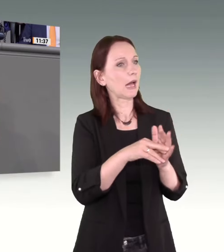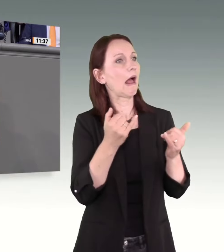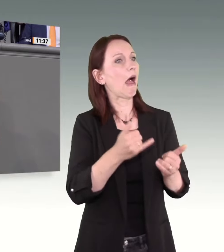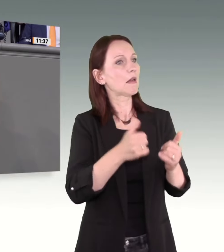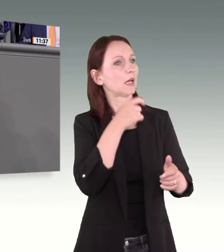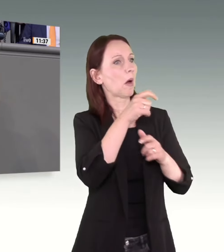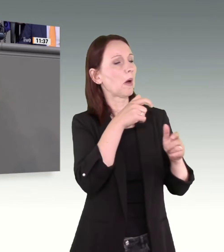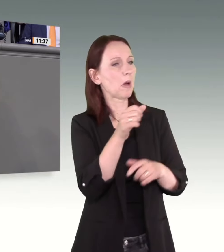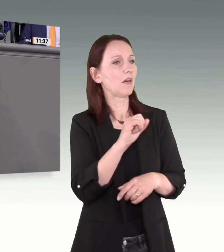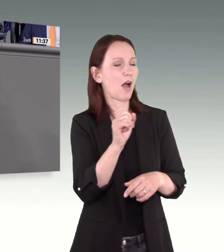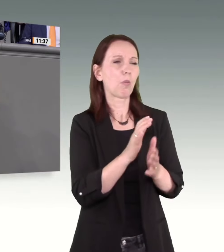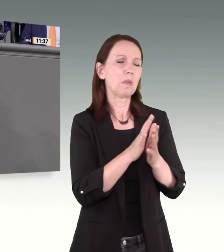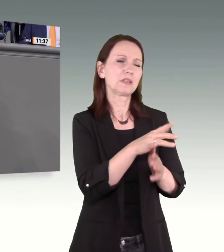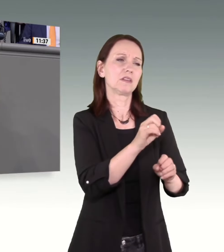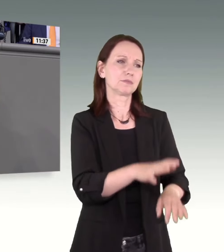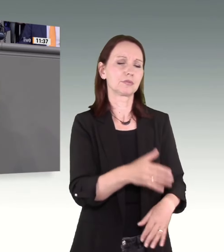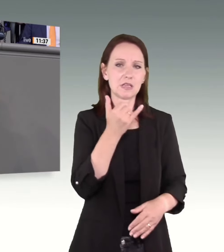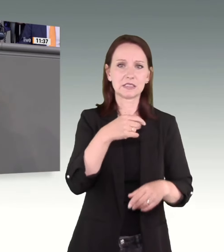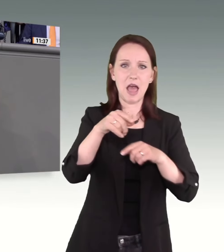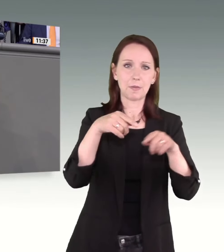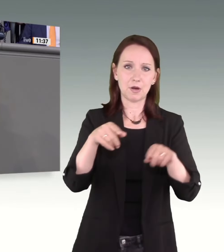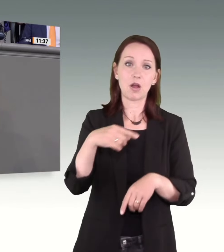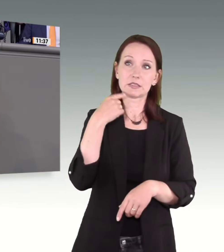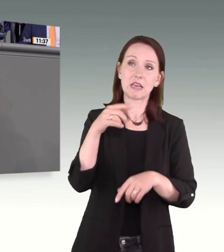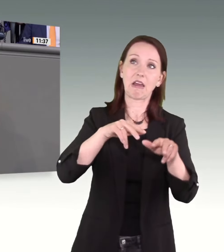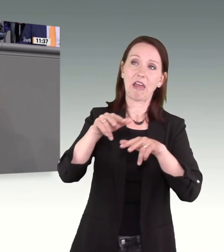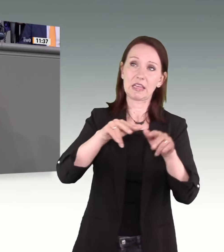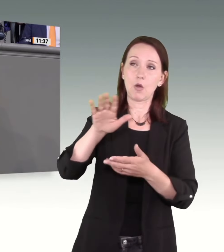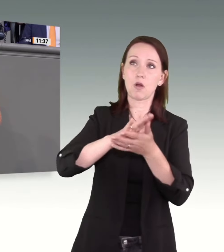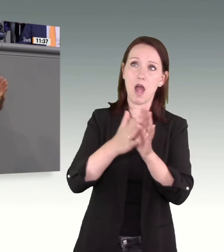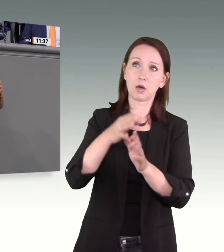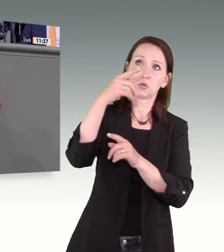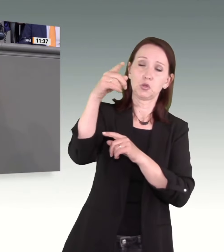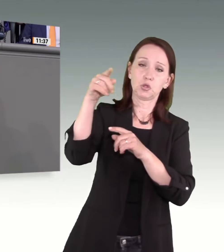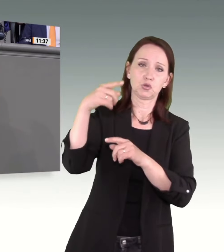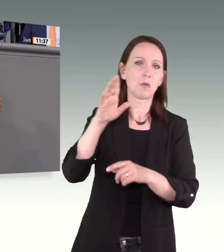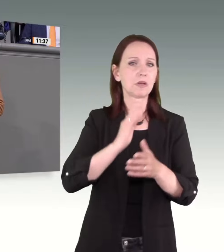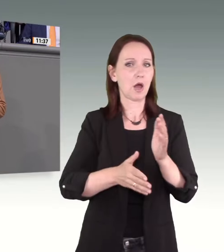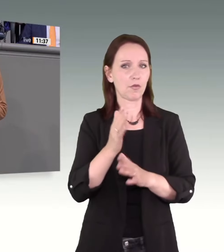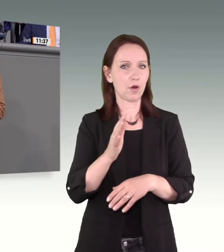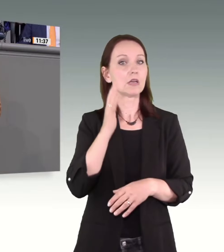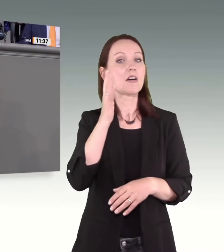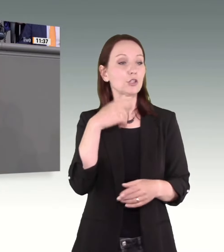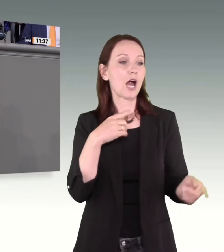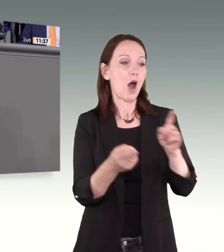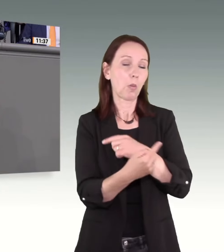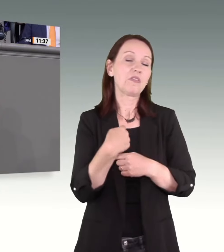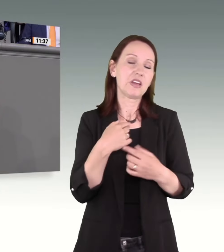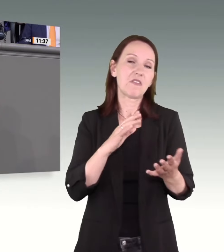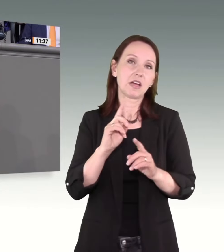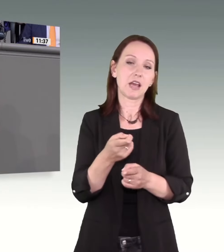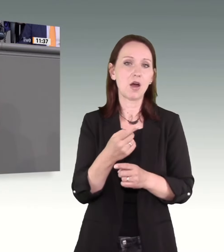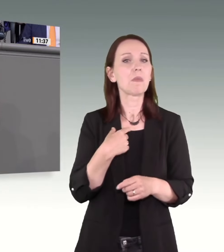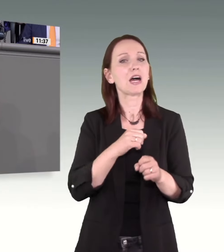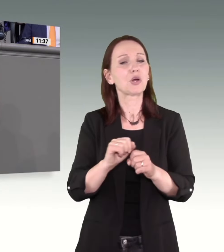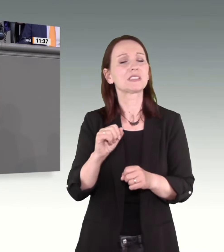auch sein, dass Sie sozusagen die Abgeordneten jetzt für das Regierungshandeln verantwortlich machen. Vielleicht würden wir das an Ihrer Stelle auch machen. Ich will sagen, das